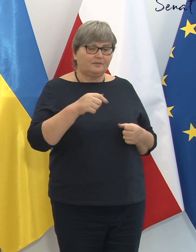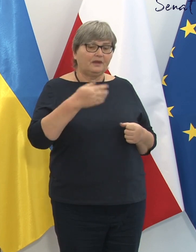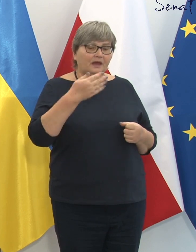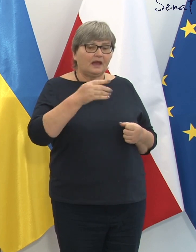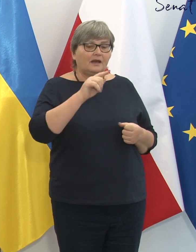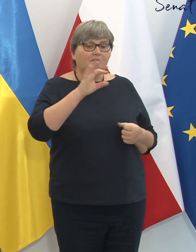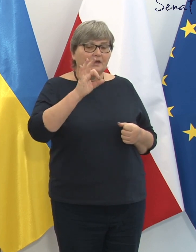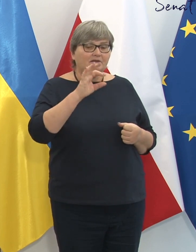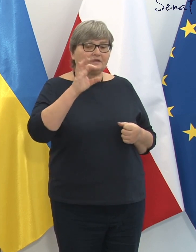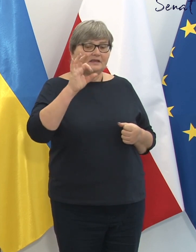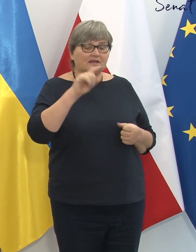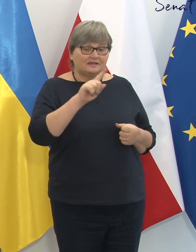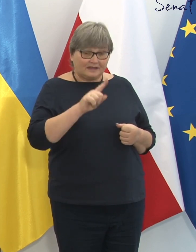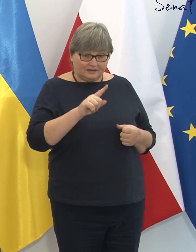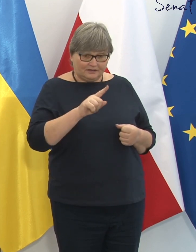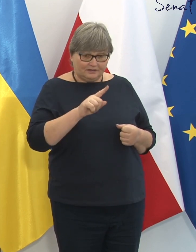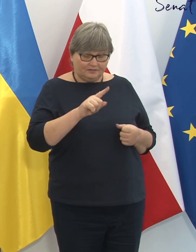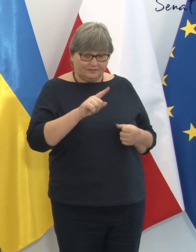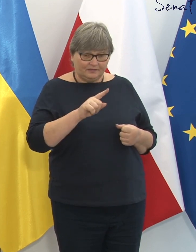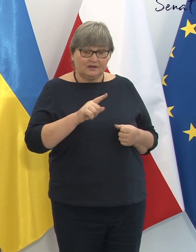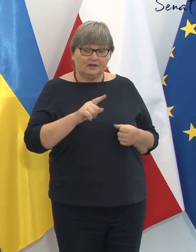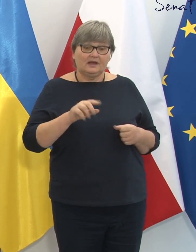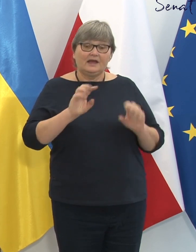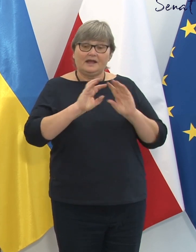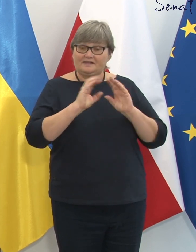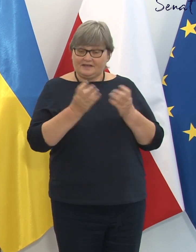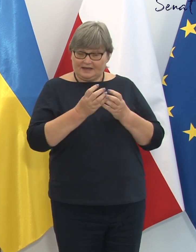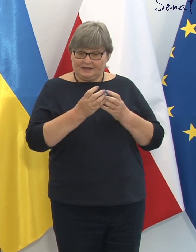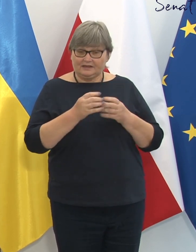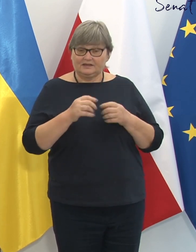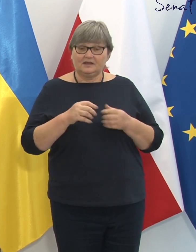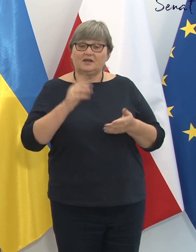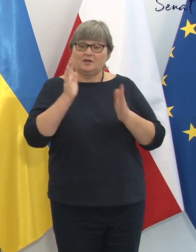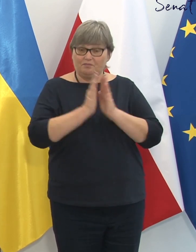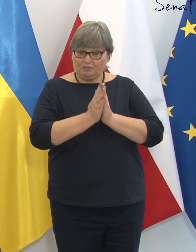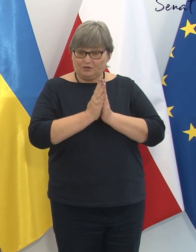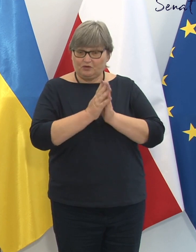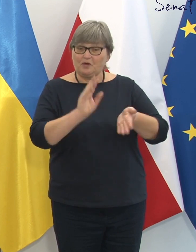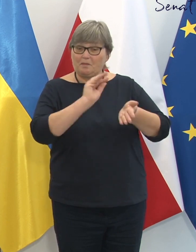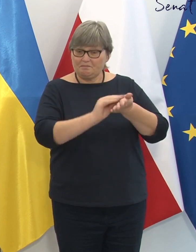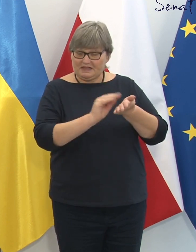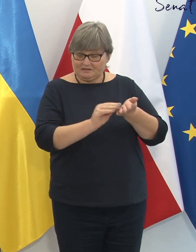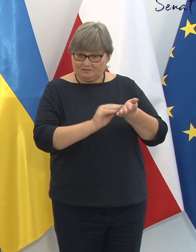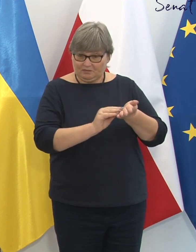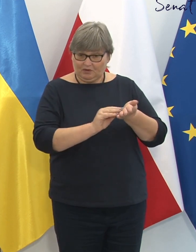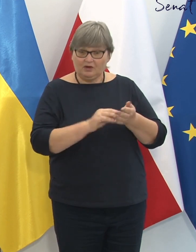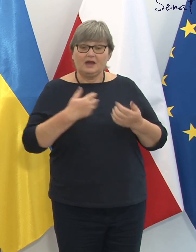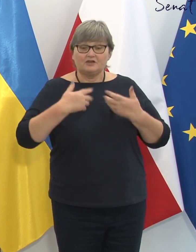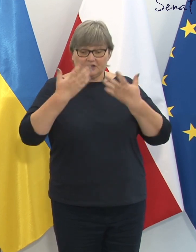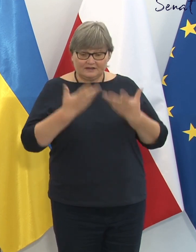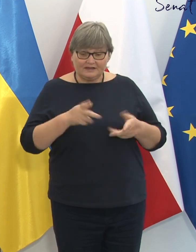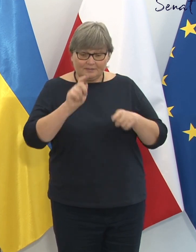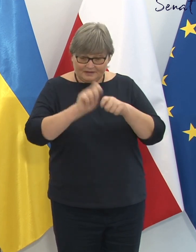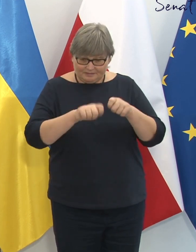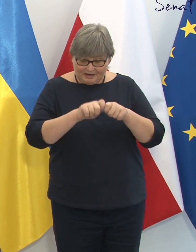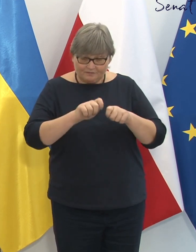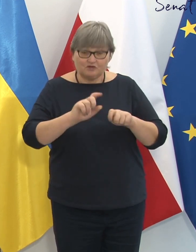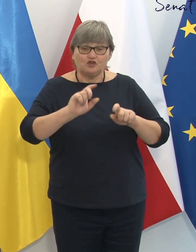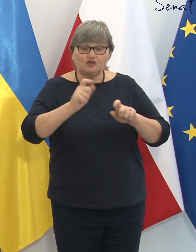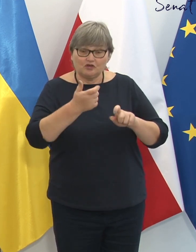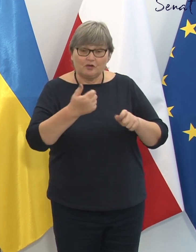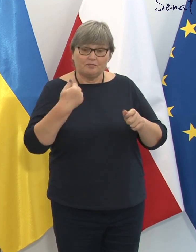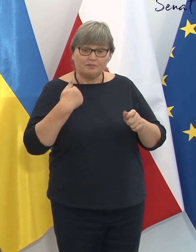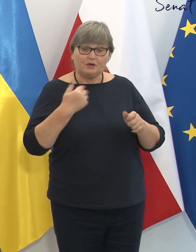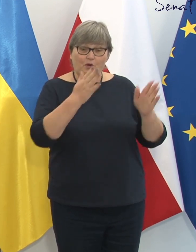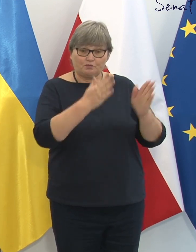Senat wystąpił z pismem o przekazanie nam do wglądu noty, która